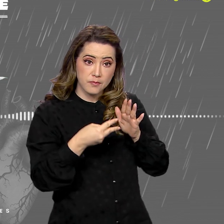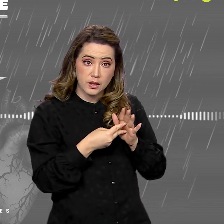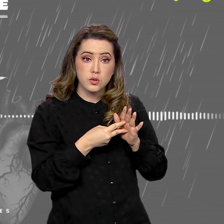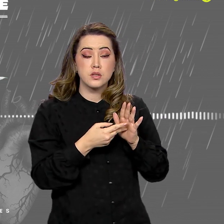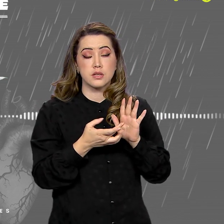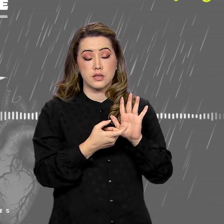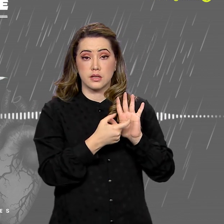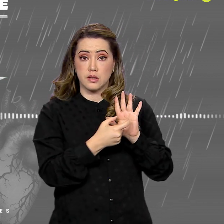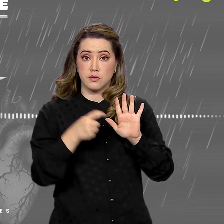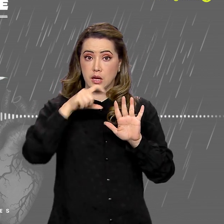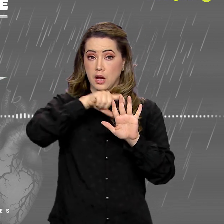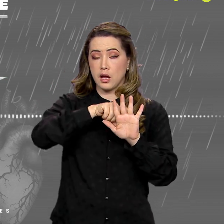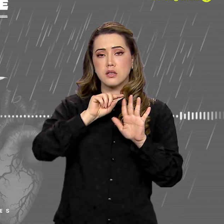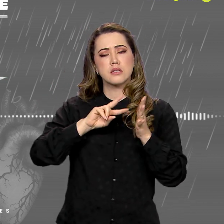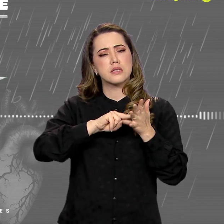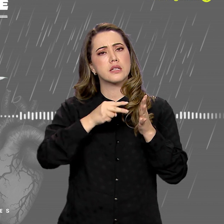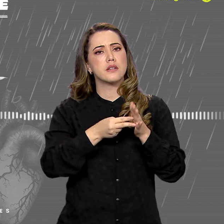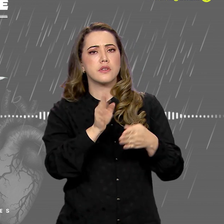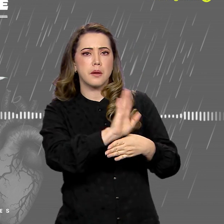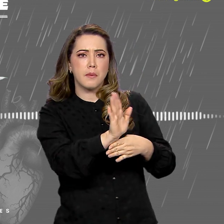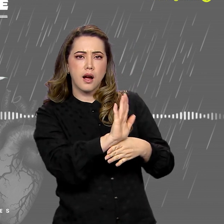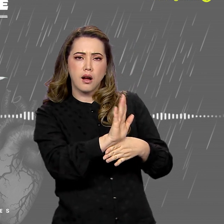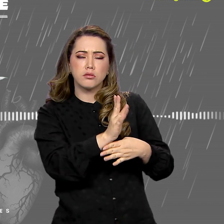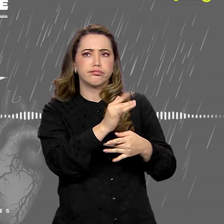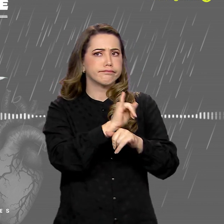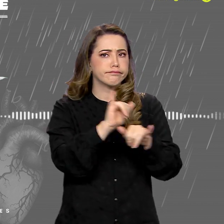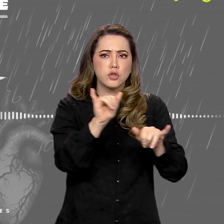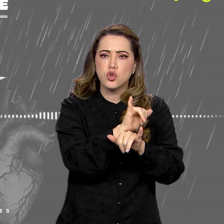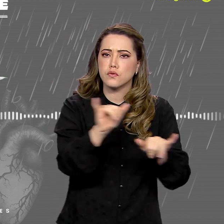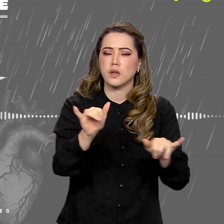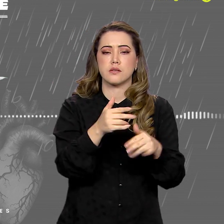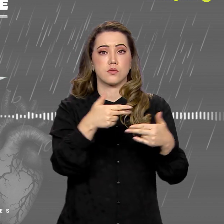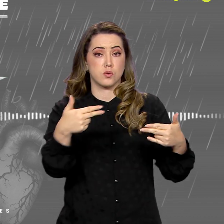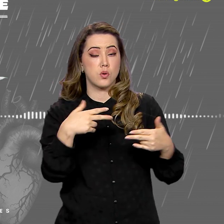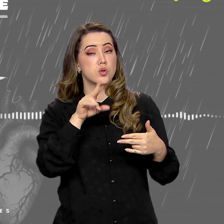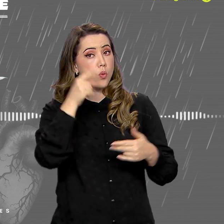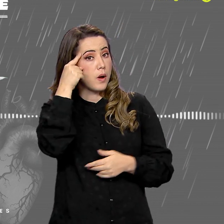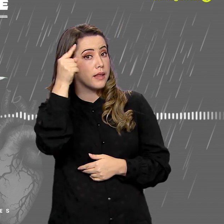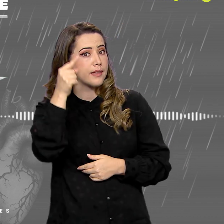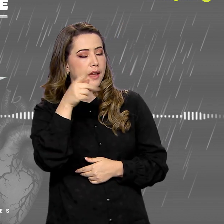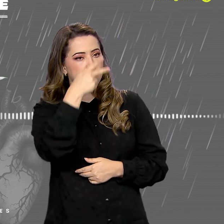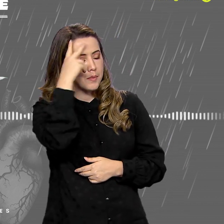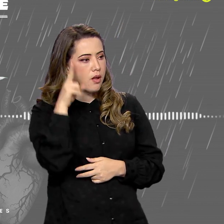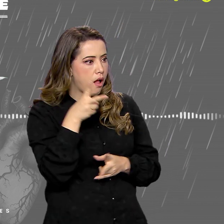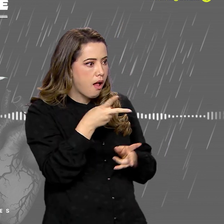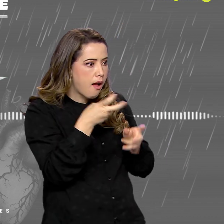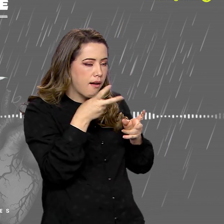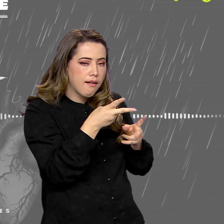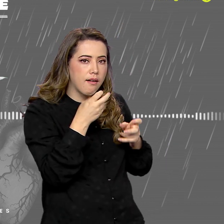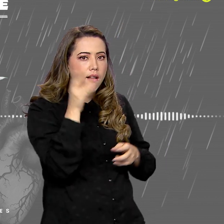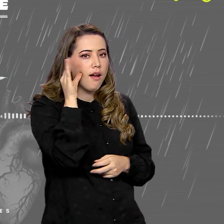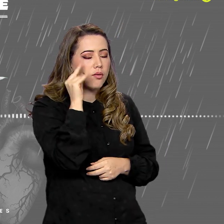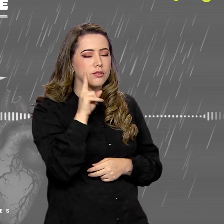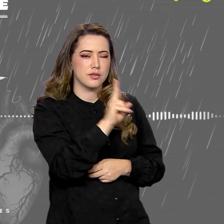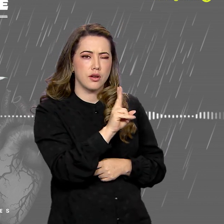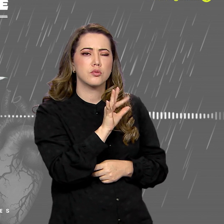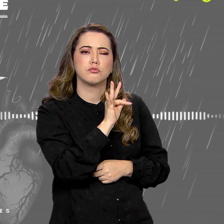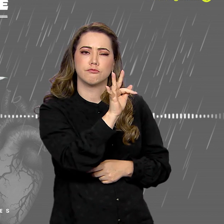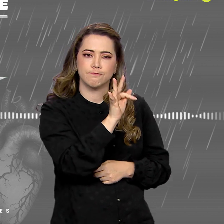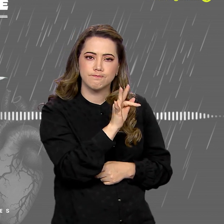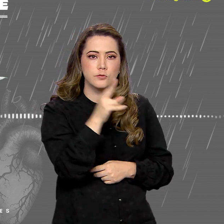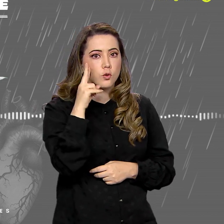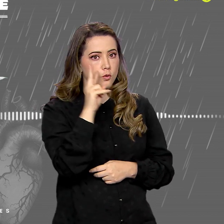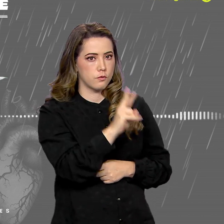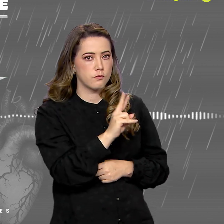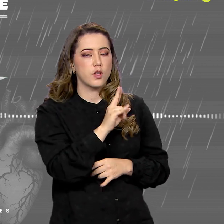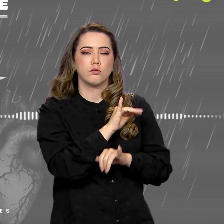No sentido figurado, teaser significa imagem, filme ou outro material de divulgação, com a ideia de despertar curiosidade